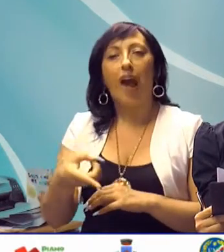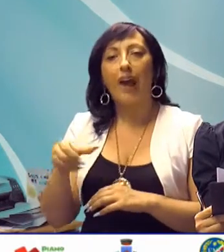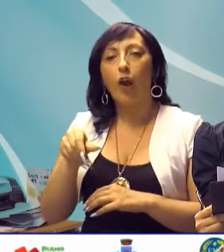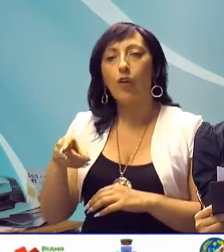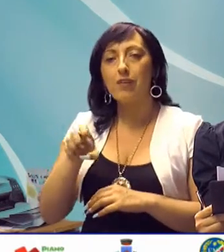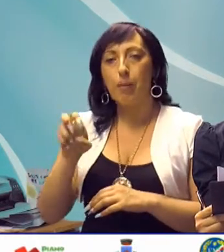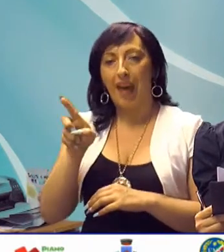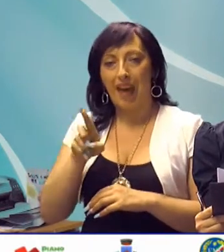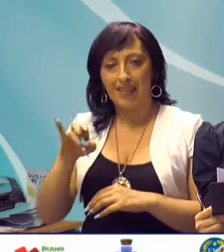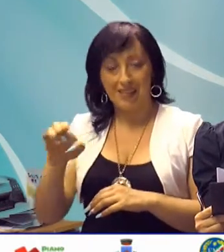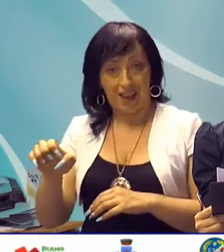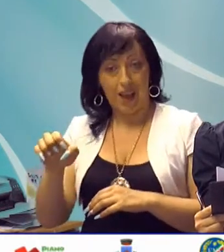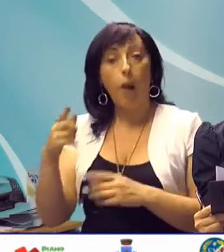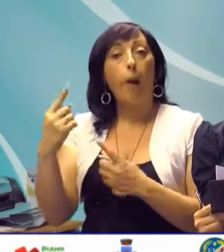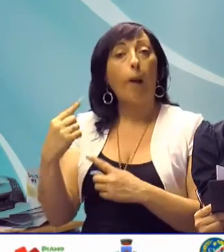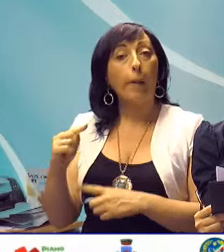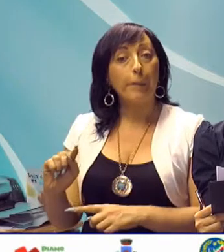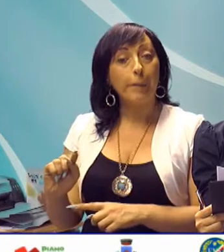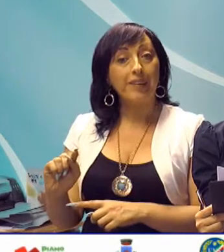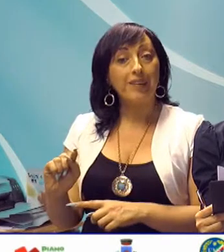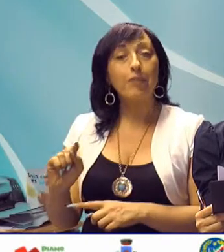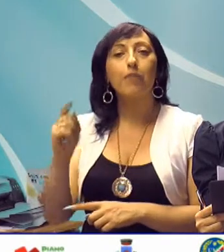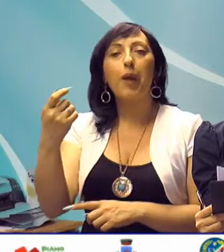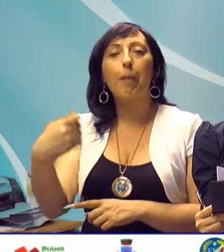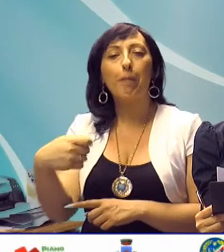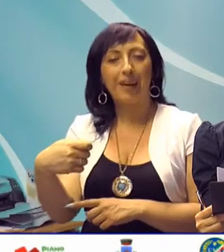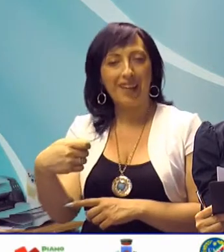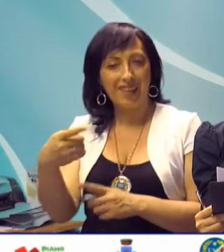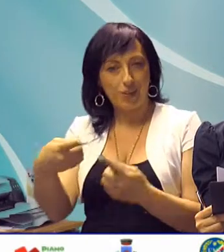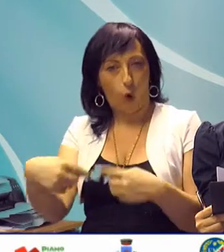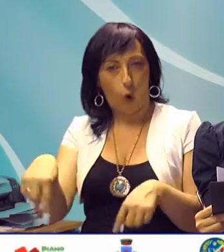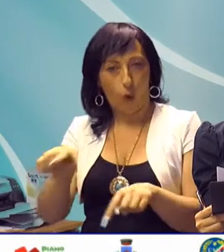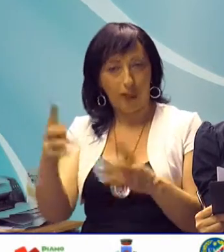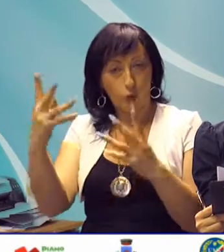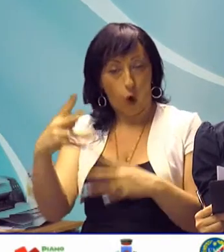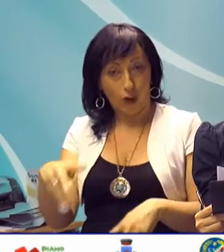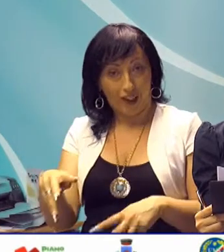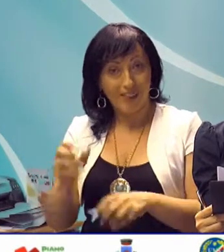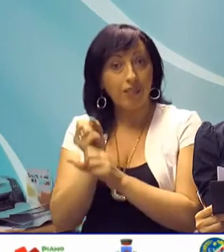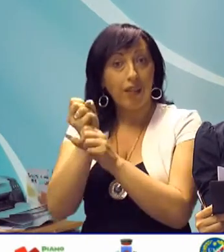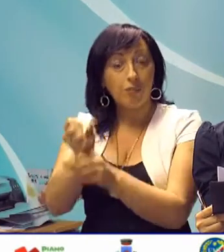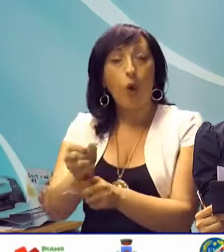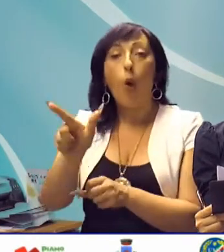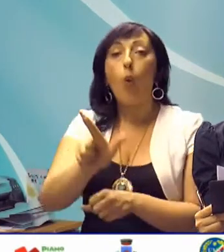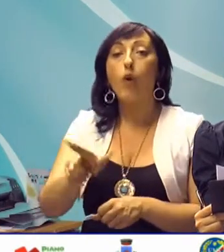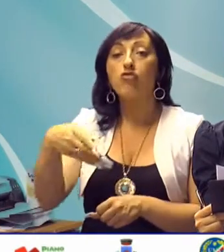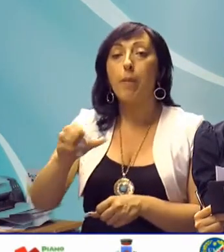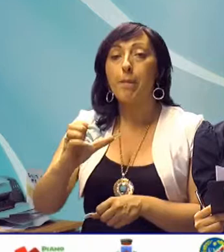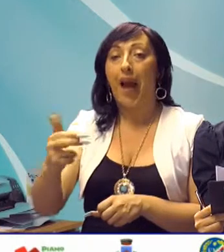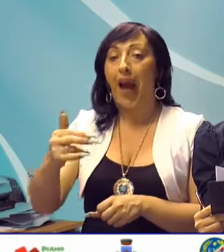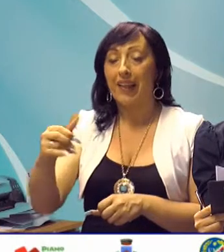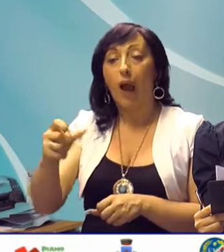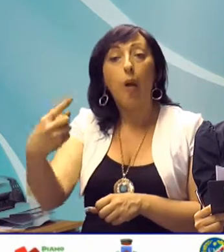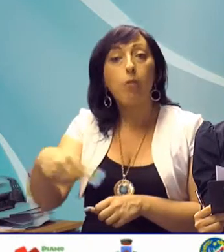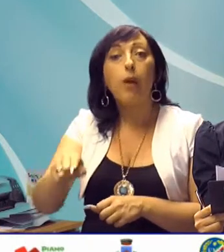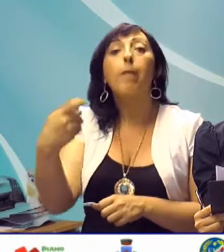Spezie il quale ha affidato la presidenza del comitato organizzatore a Luigi Macchia già